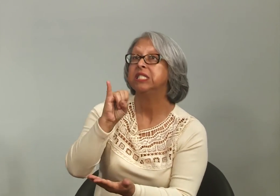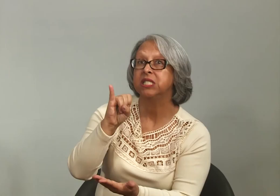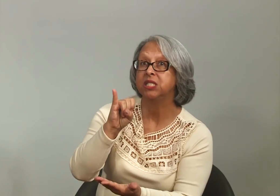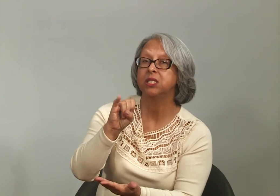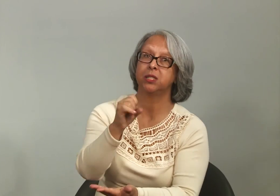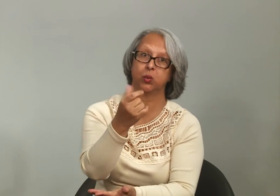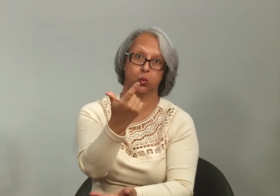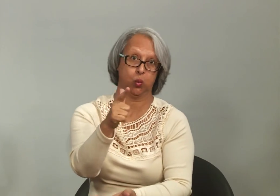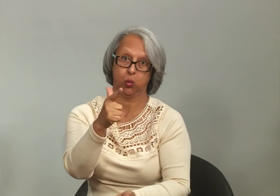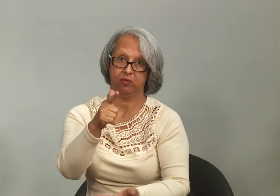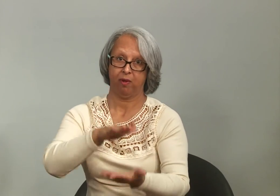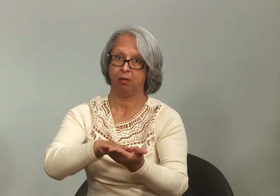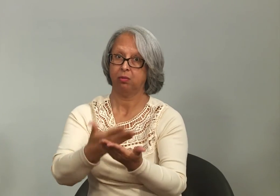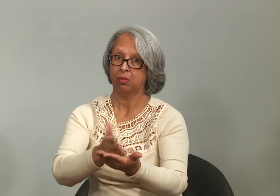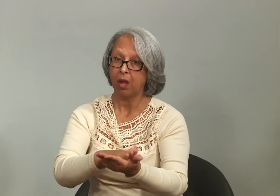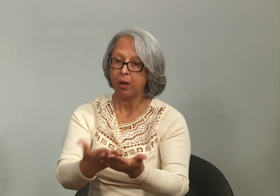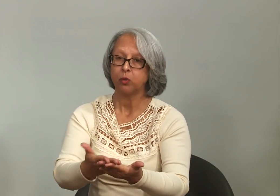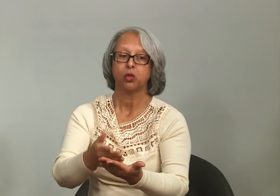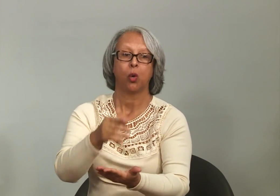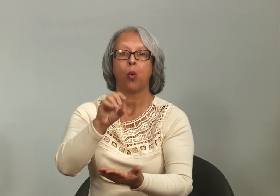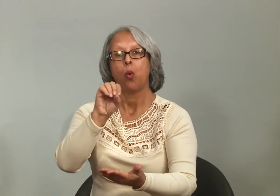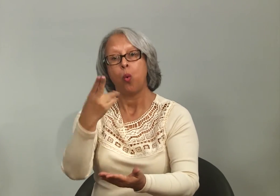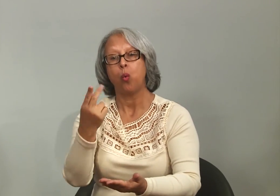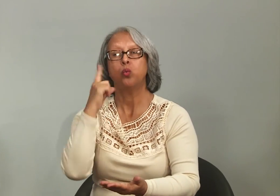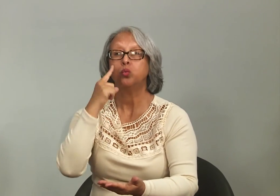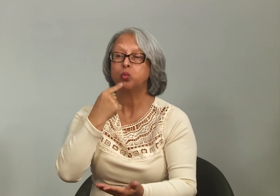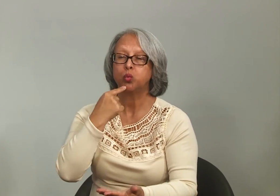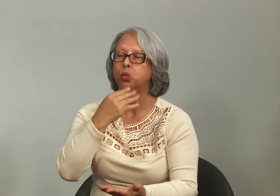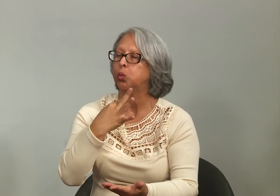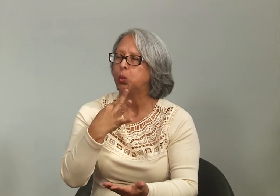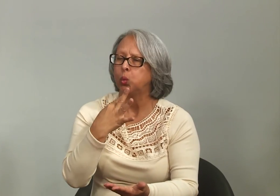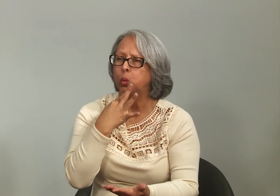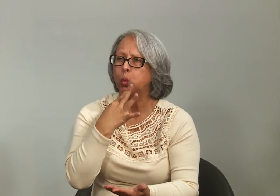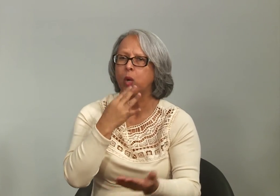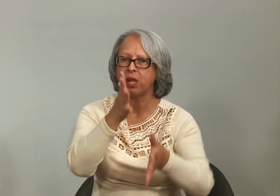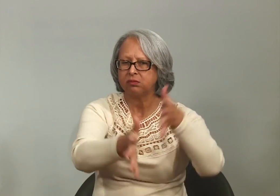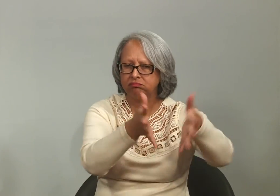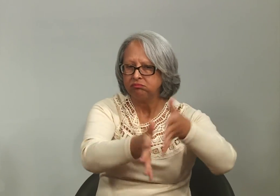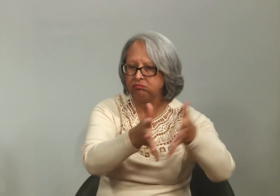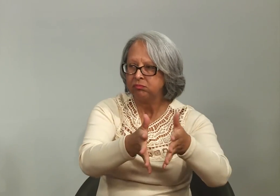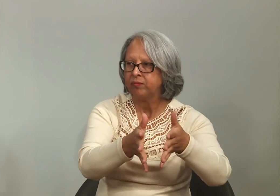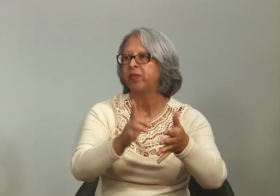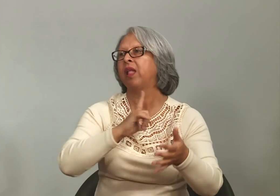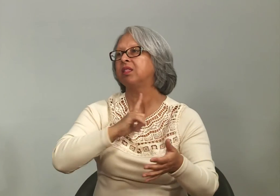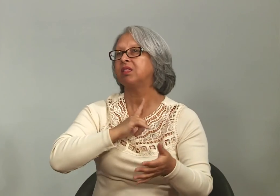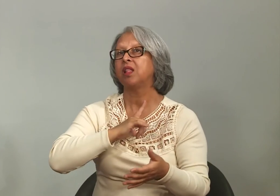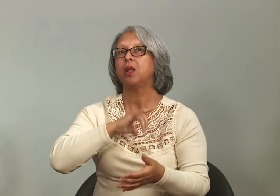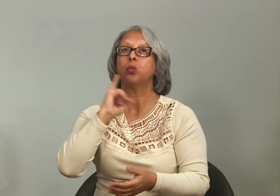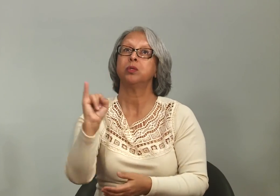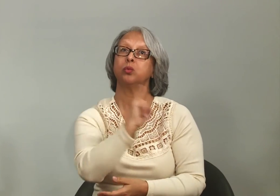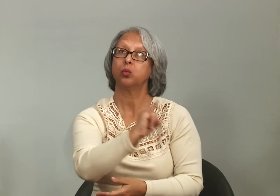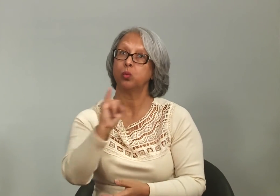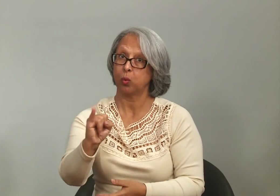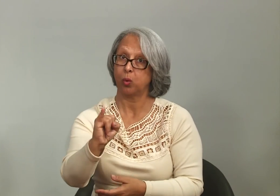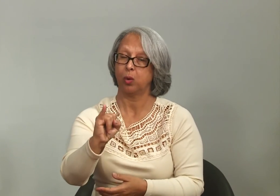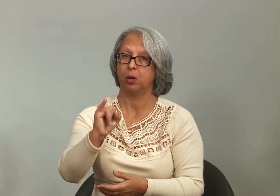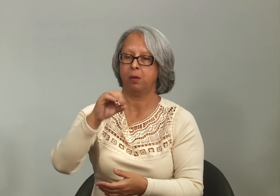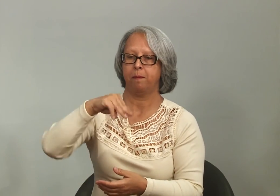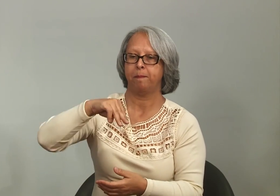intérprete. Se não tem intérprete, ou o surdo não tiver conhecimento de língua de sinais,